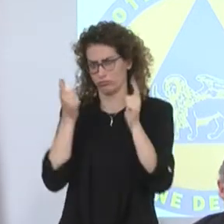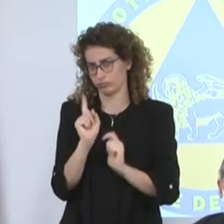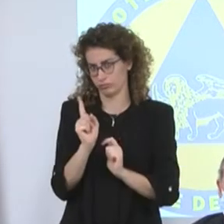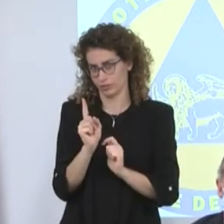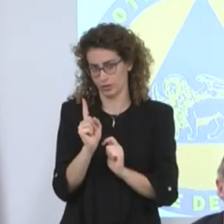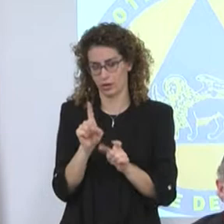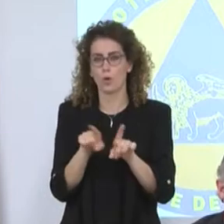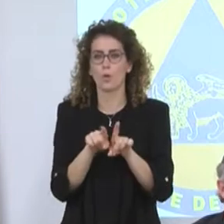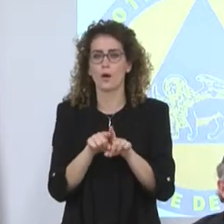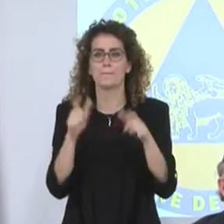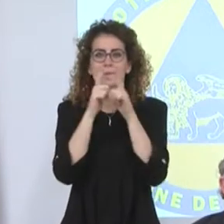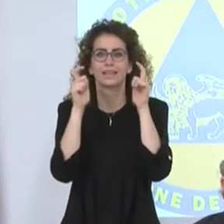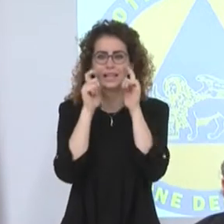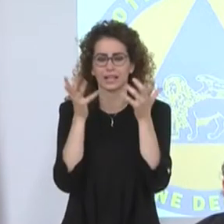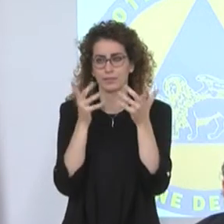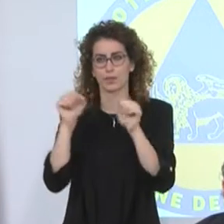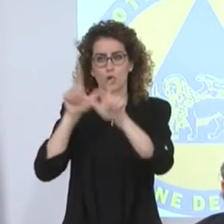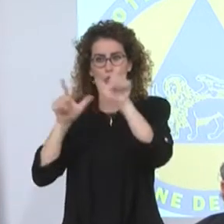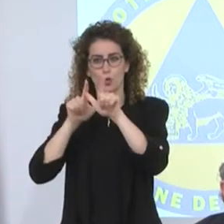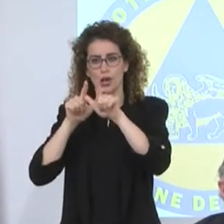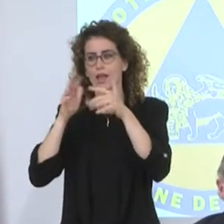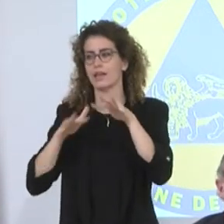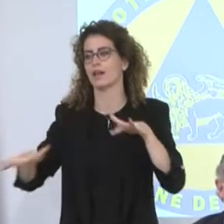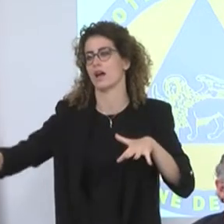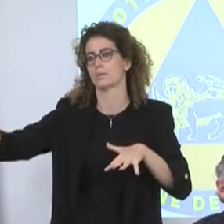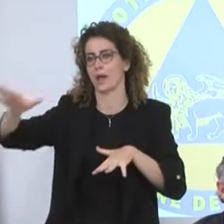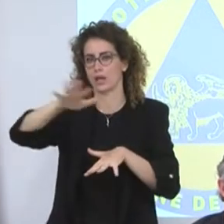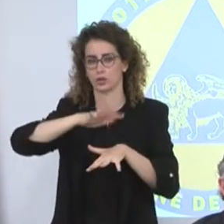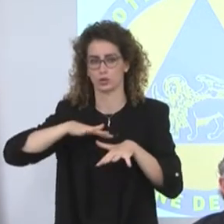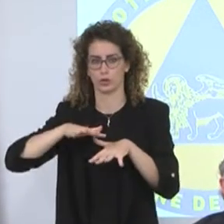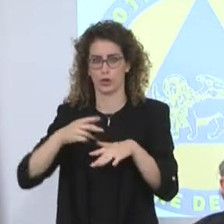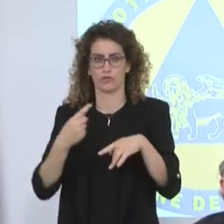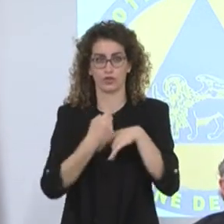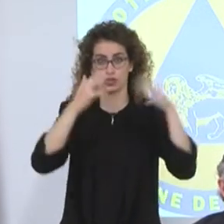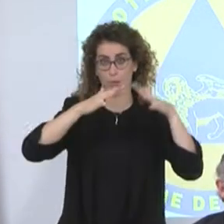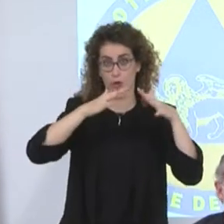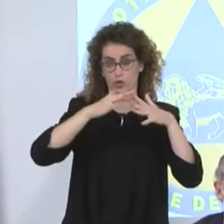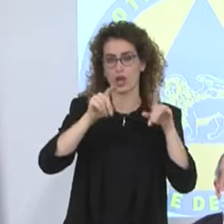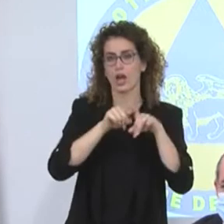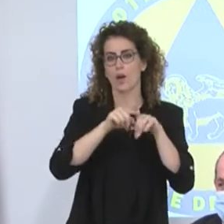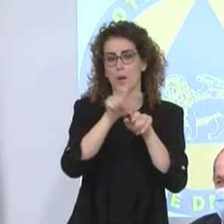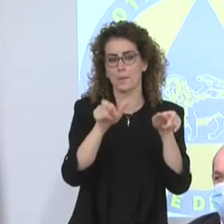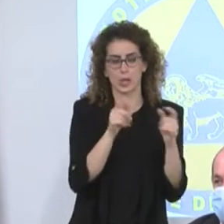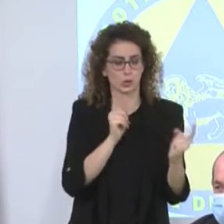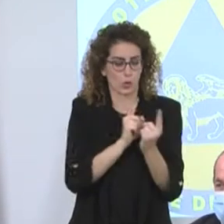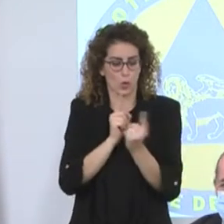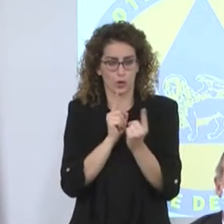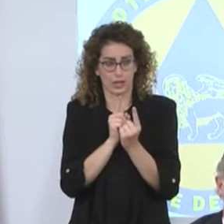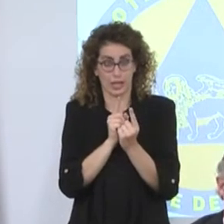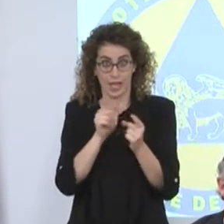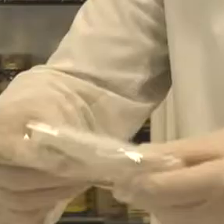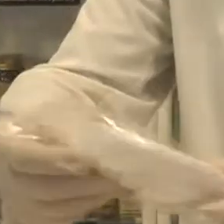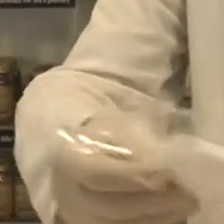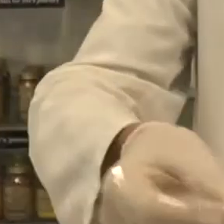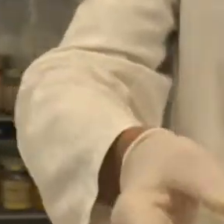mascherina, il sole è lo spazio attorno a te, la pioggia è gente vicino a te. Quando c'è gente vicino a te, mettiti la